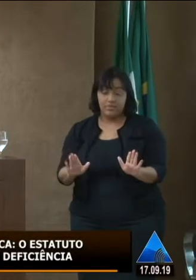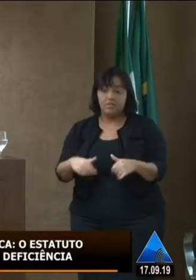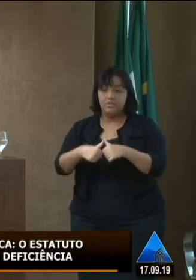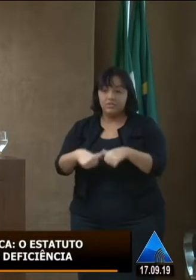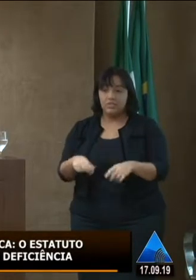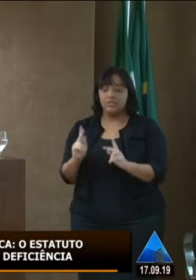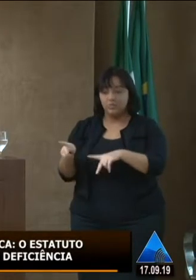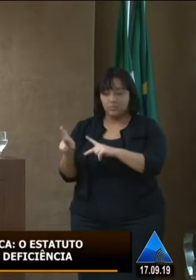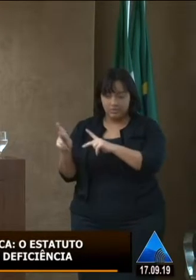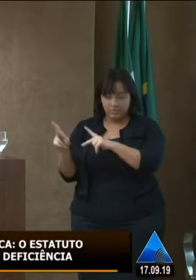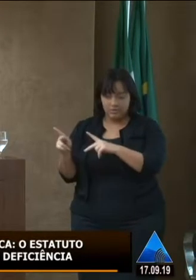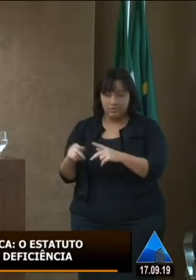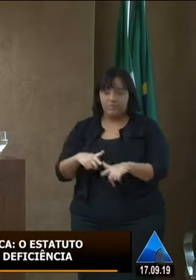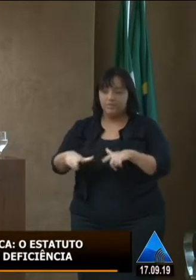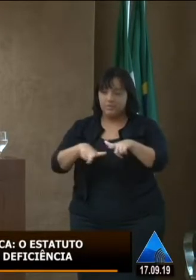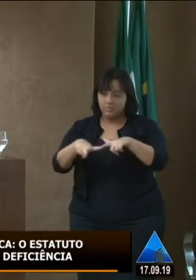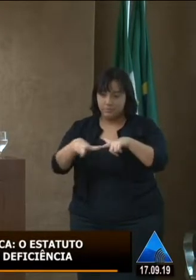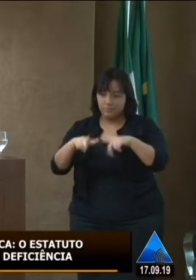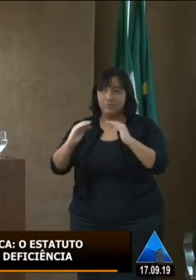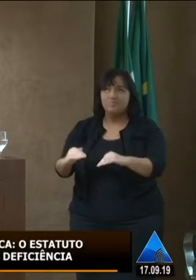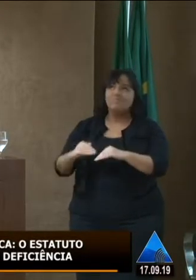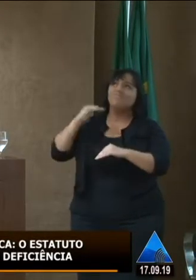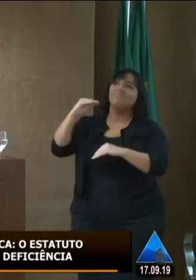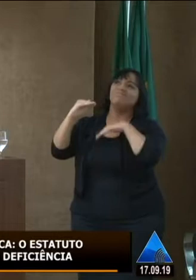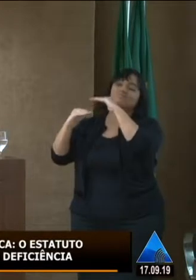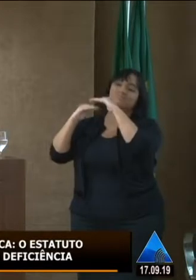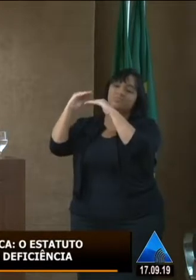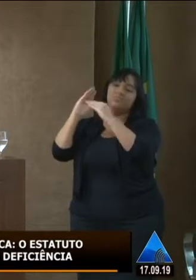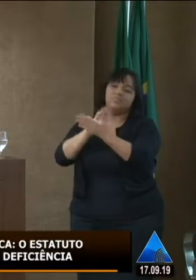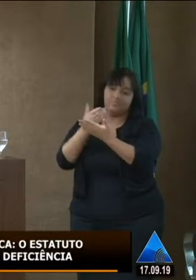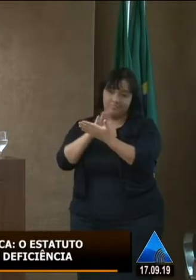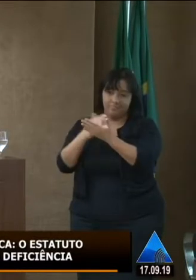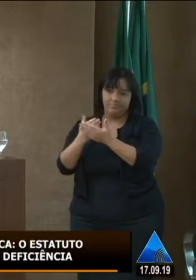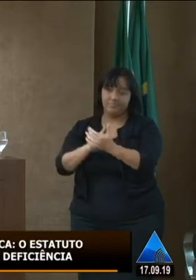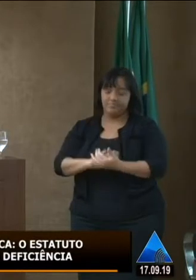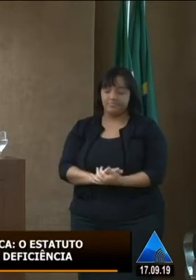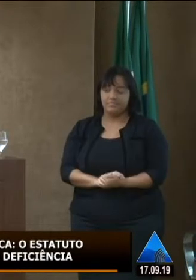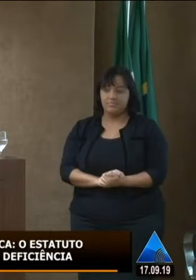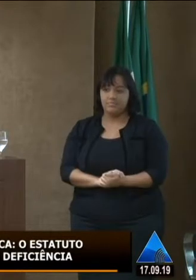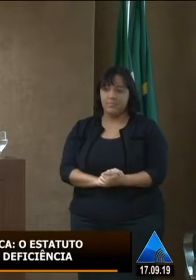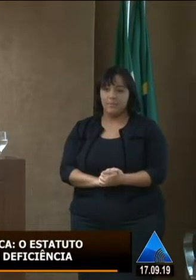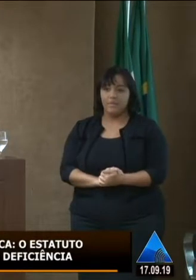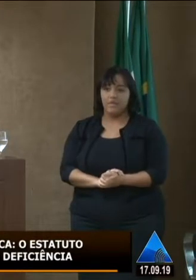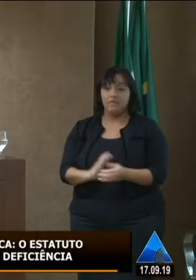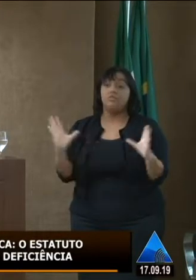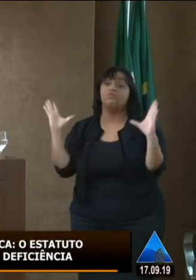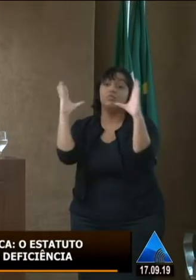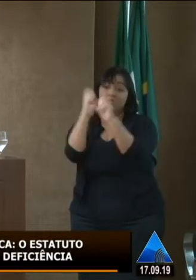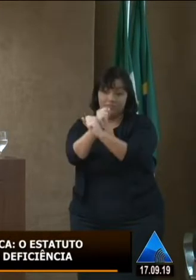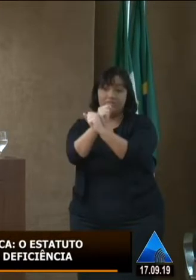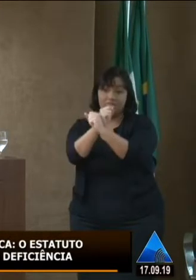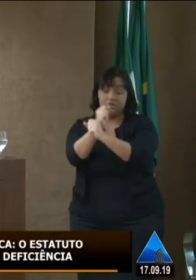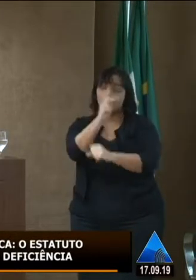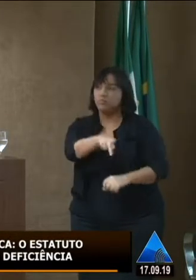trabalhando na perspectiva de melhorar essa prática inclusive de formação, formação de